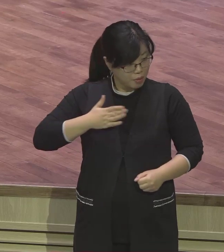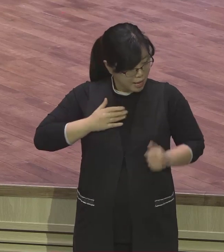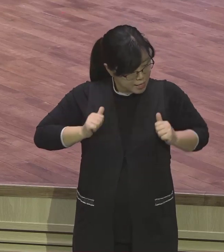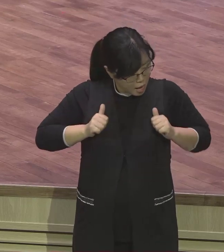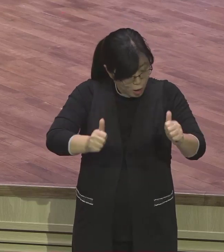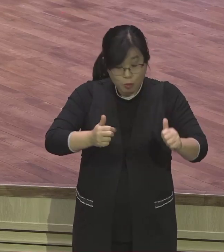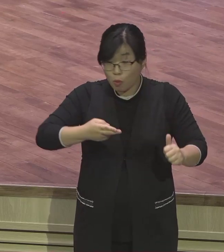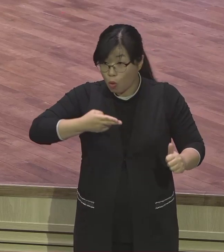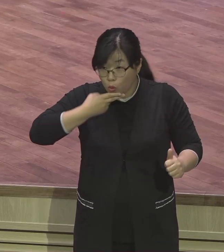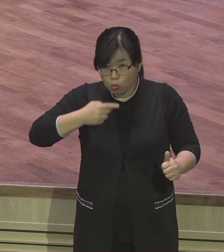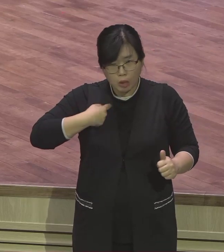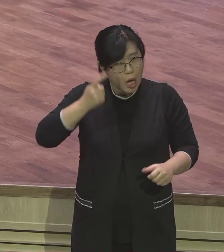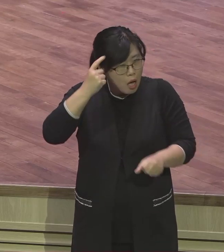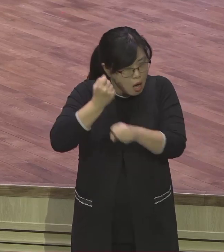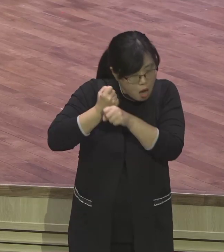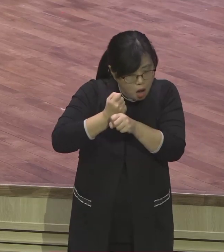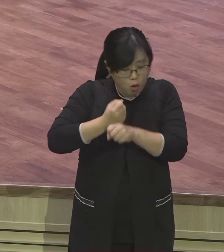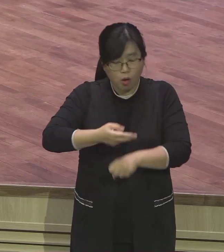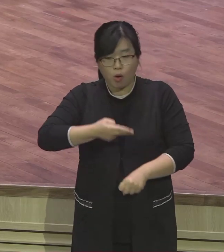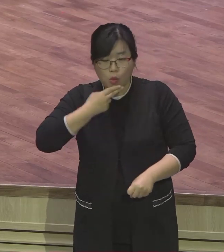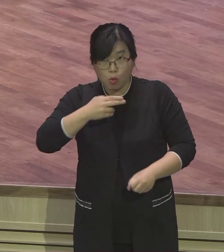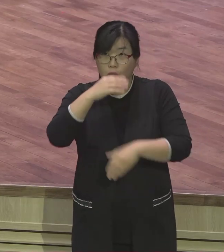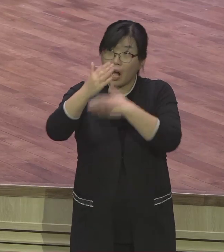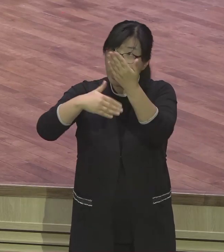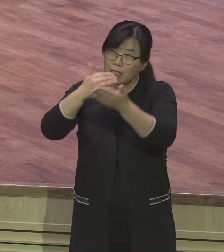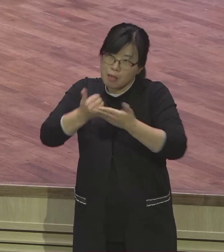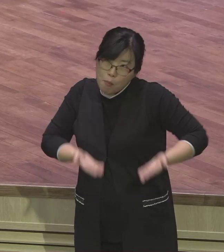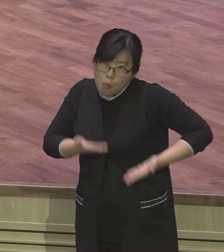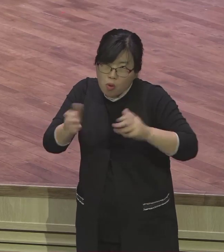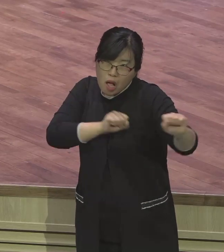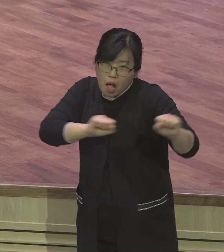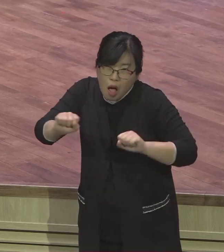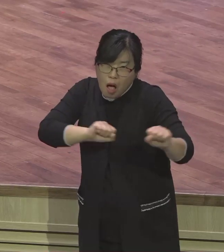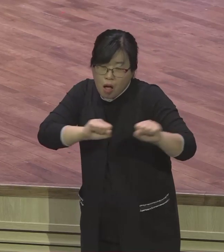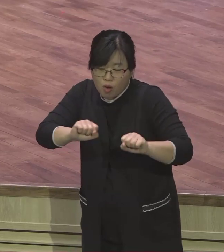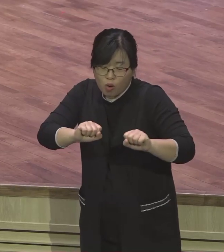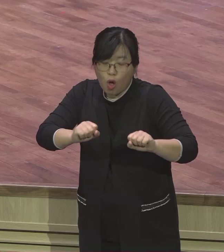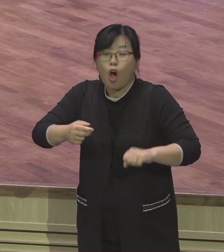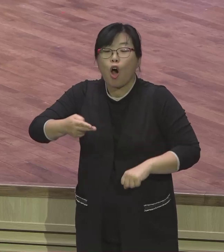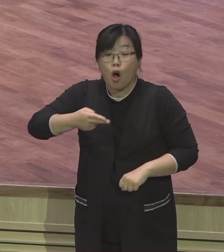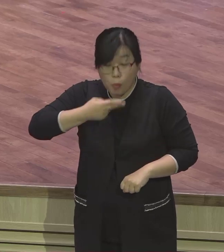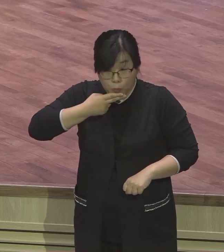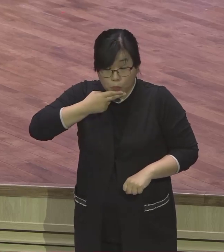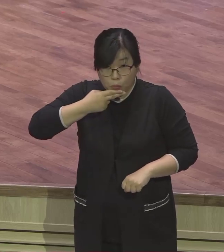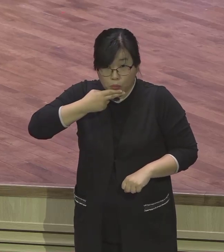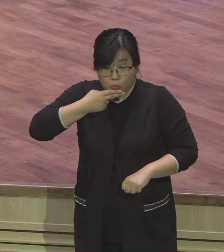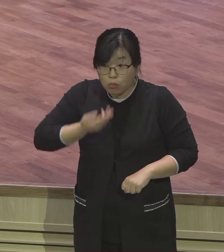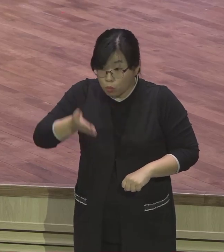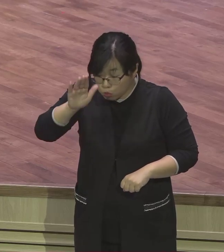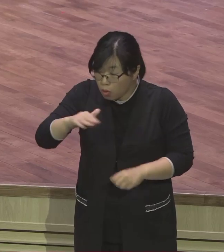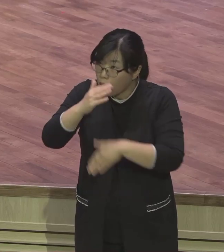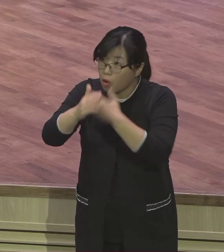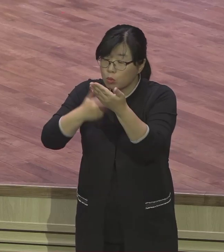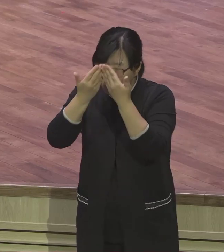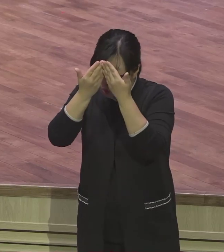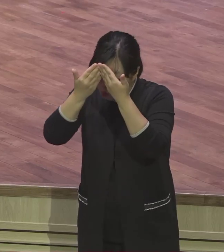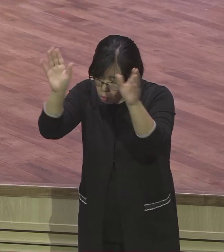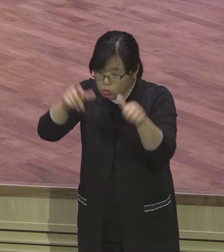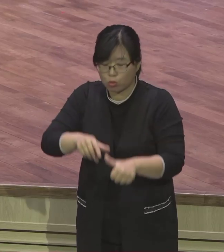없고 내가 하나님 앞에 한 것도 아무것도 없는데 아무것도 없어요. 없는데 구원 받는 것을 은혜라